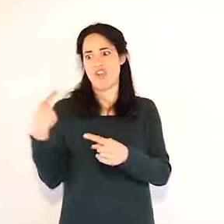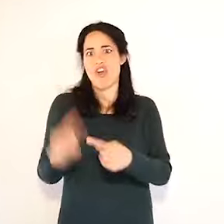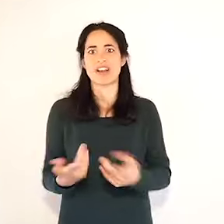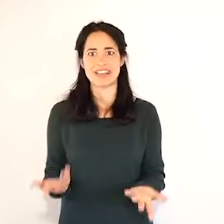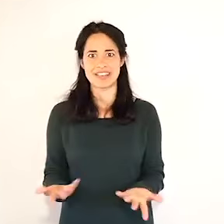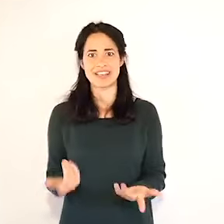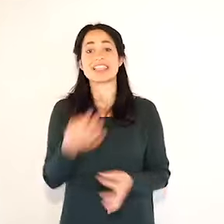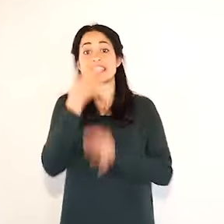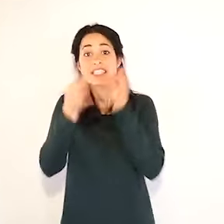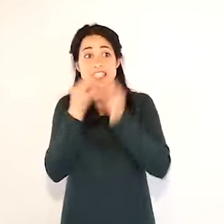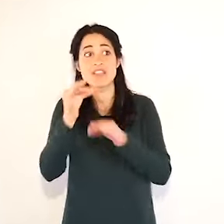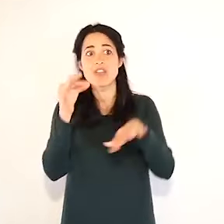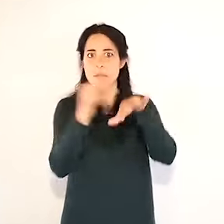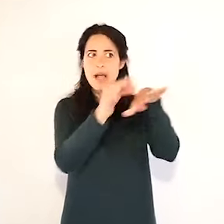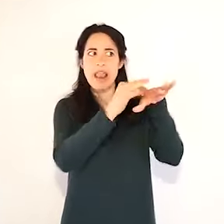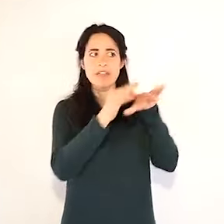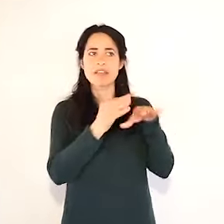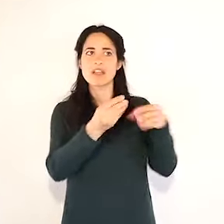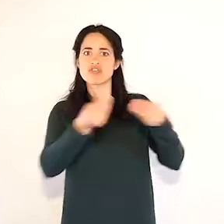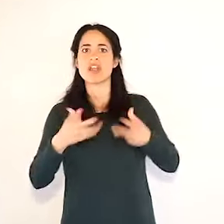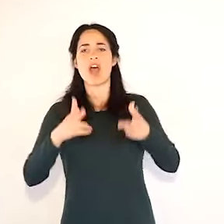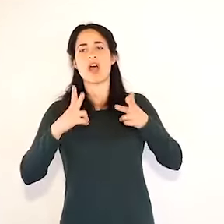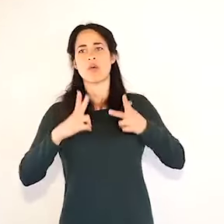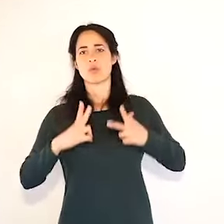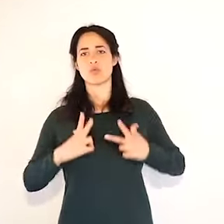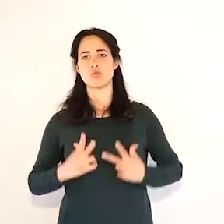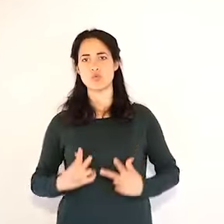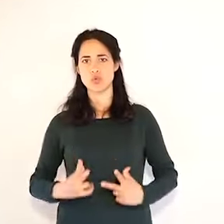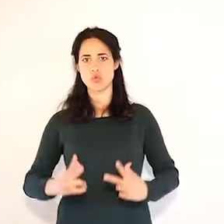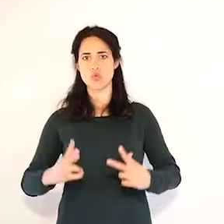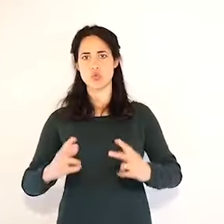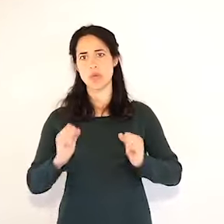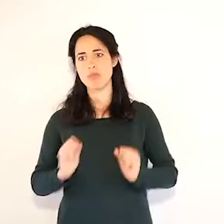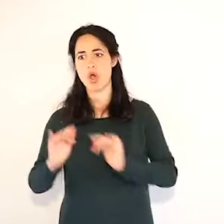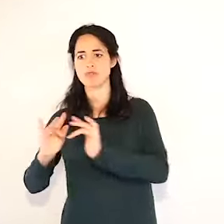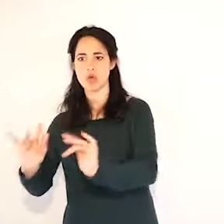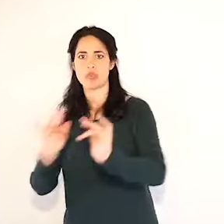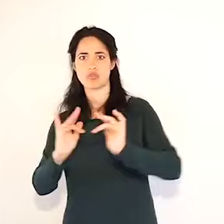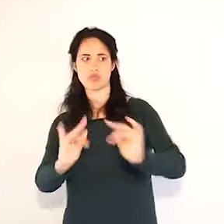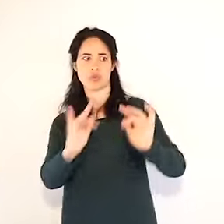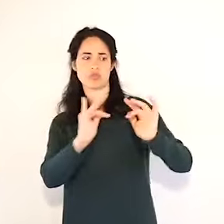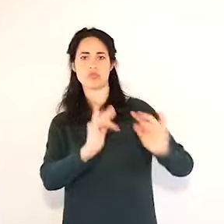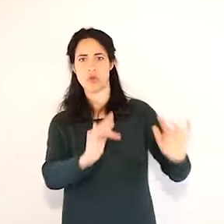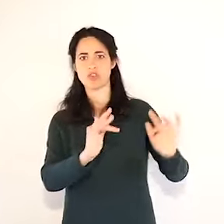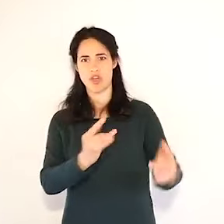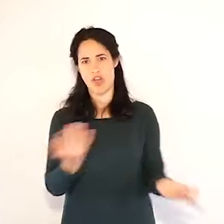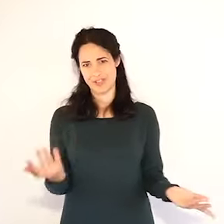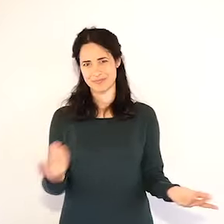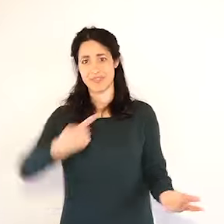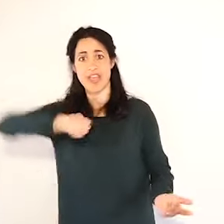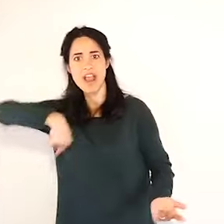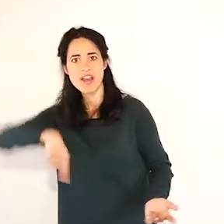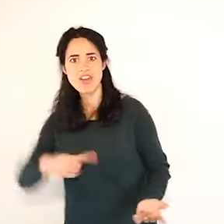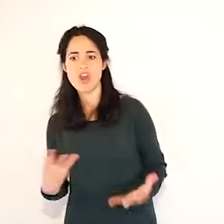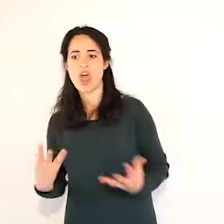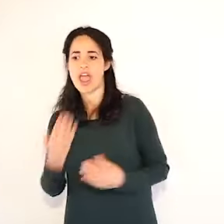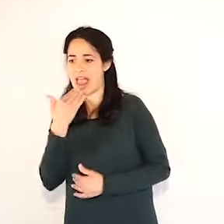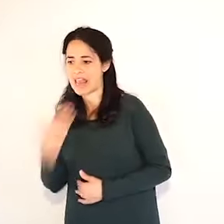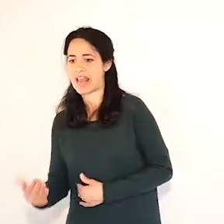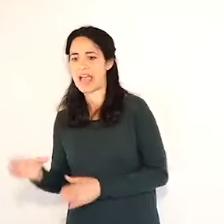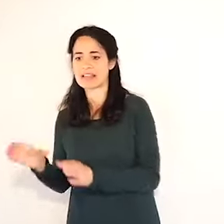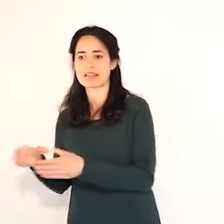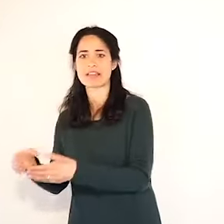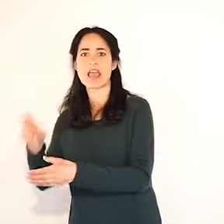USCA che vi ho descritto, le unità speciali, continuità assistenziale che vanno nelle case, vanno nelle CRA, ma non solo, anche